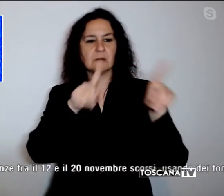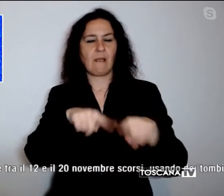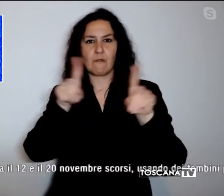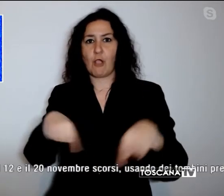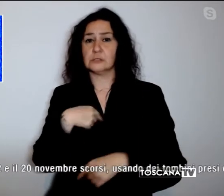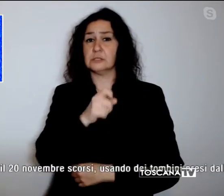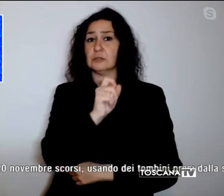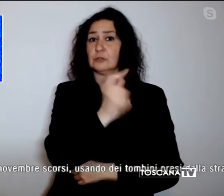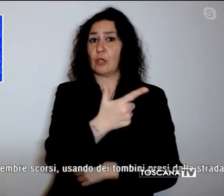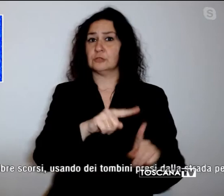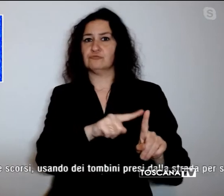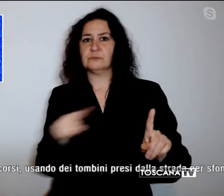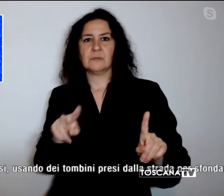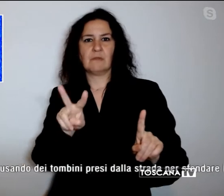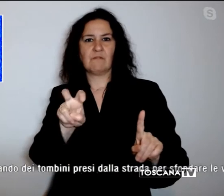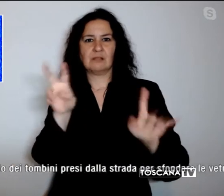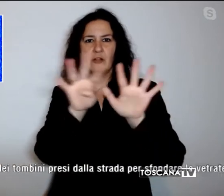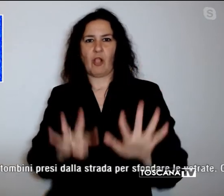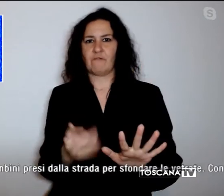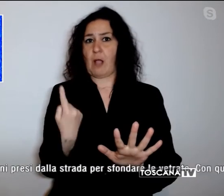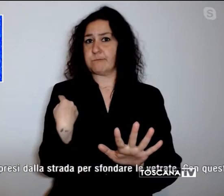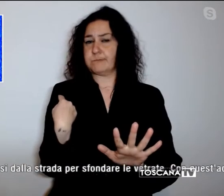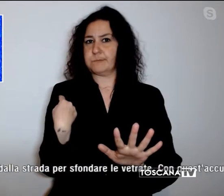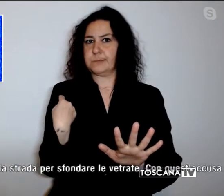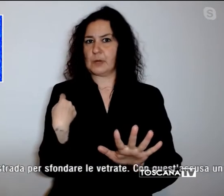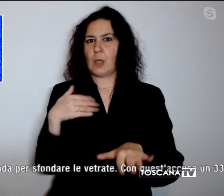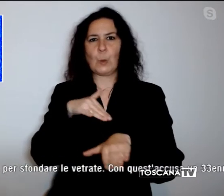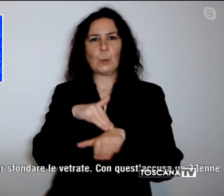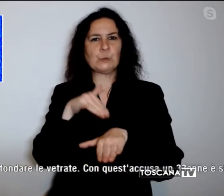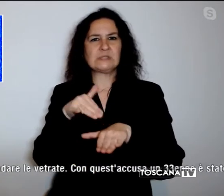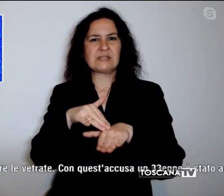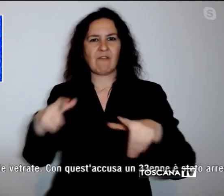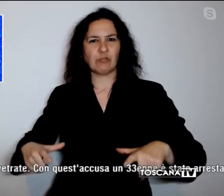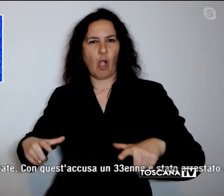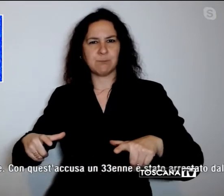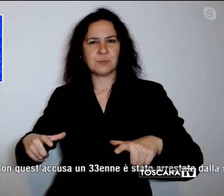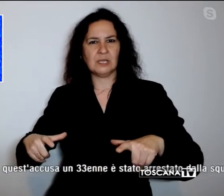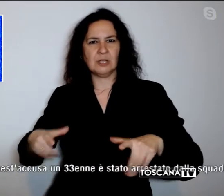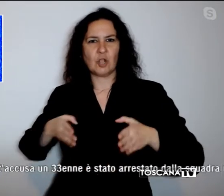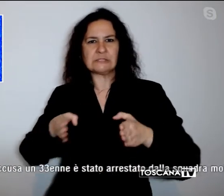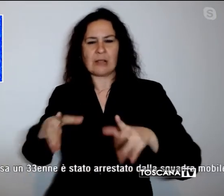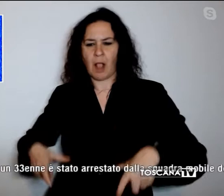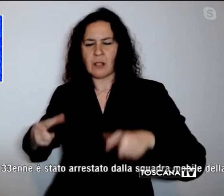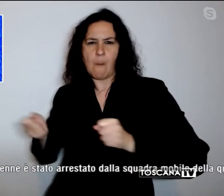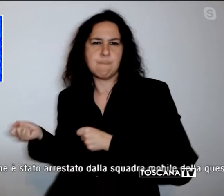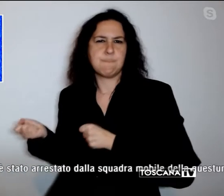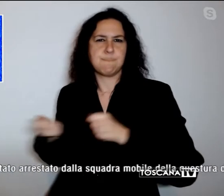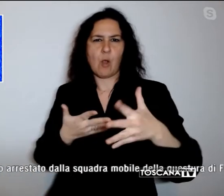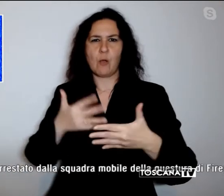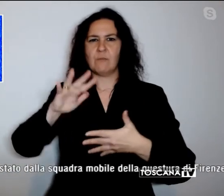20 novembre scorsi usando dei tombini presi dalla strada per sfondare le vetrate.